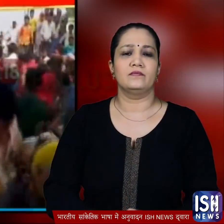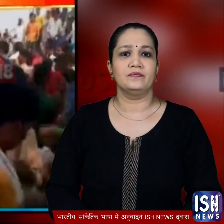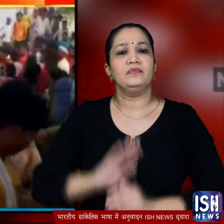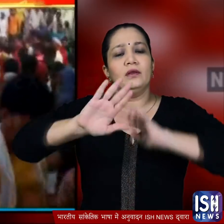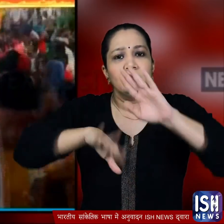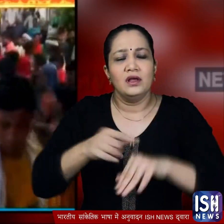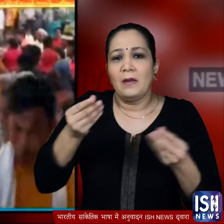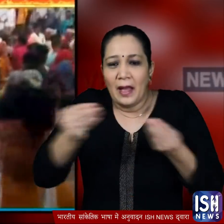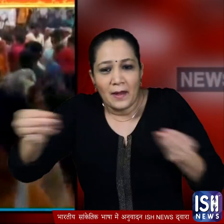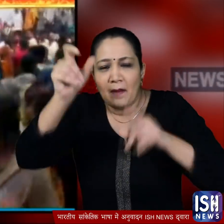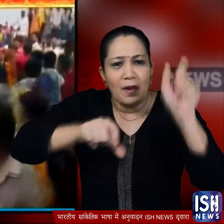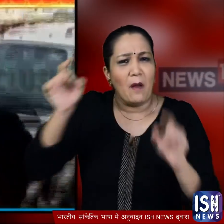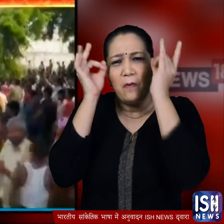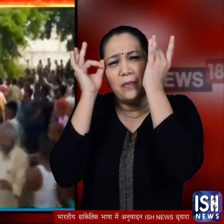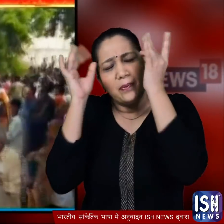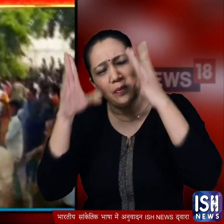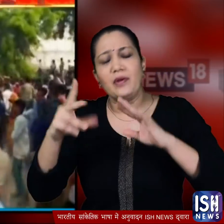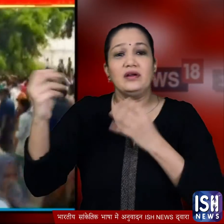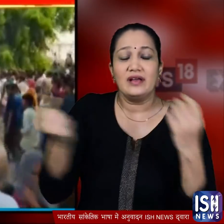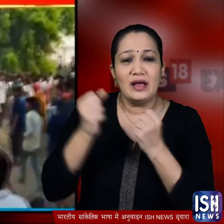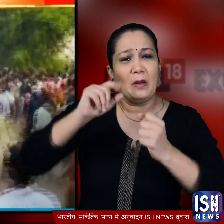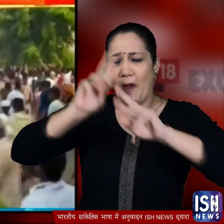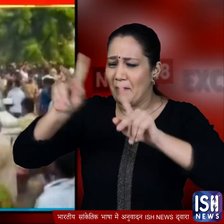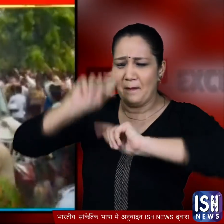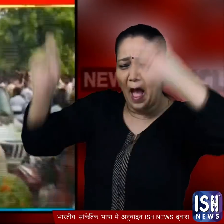जिसके बाद आजपास के लोग भड़क गए और उन्होंने उस गाड़ी में तोड़फोड चुरू कर दी